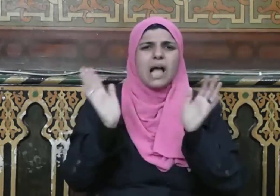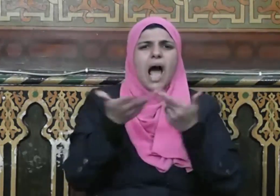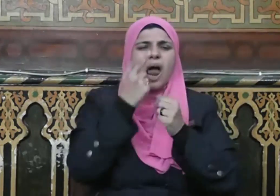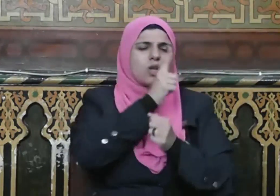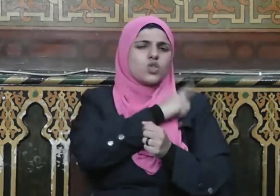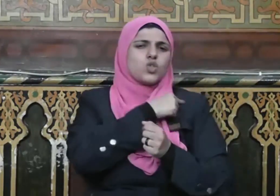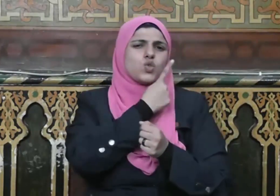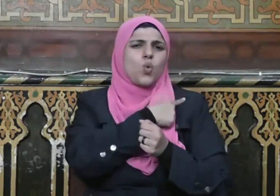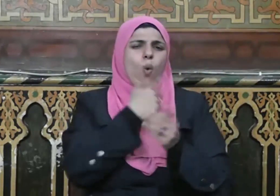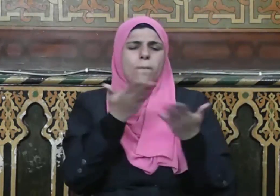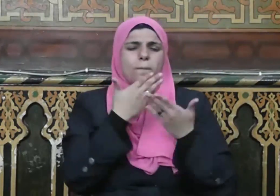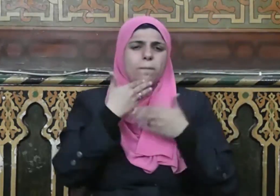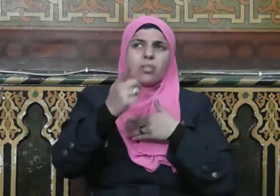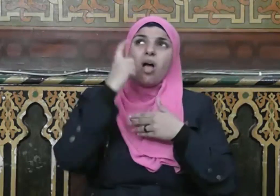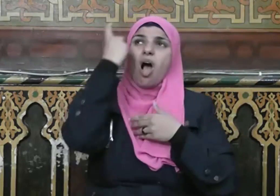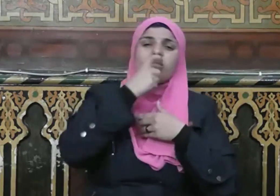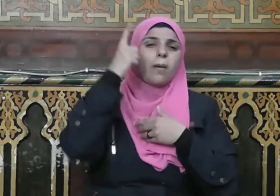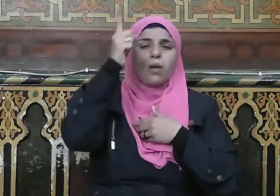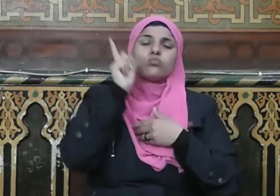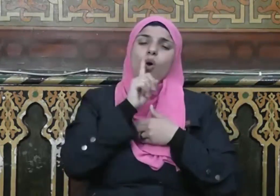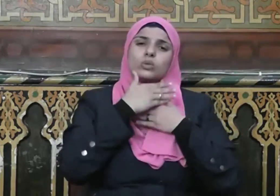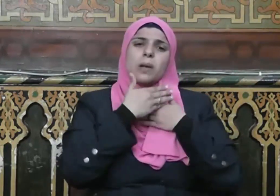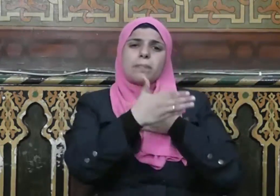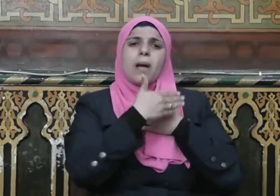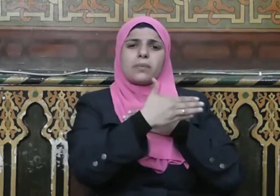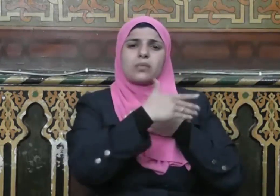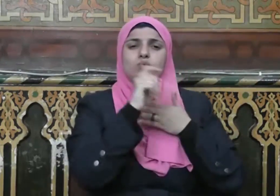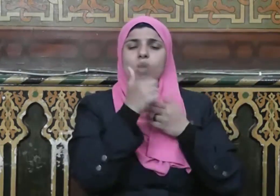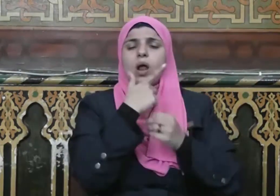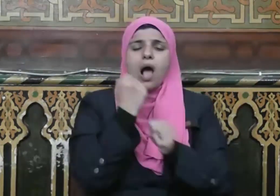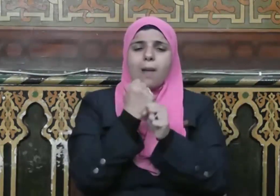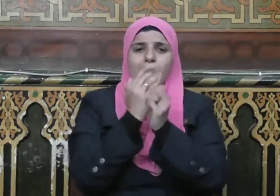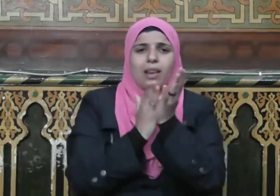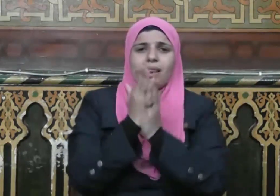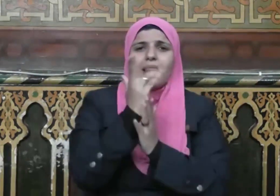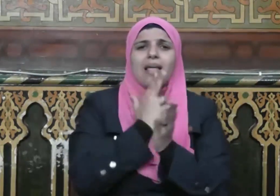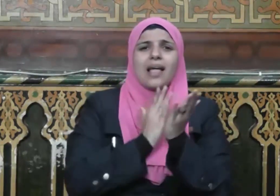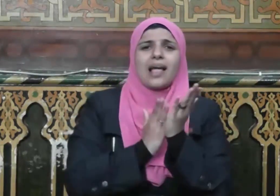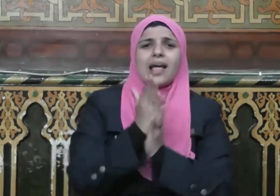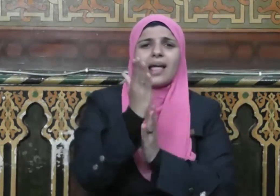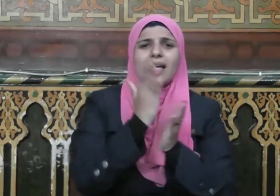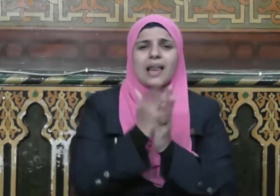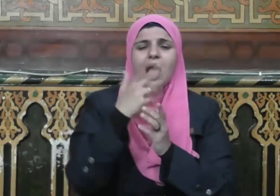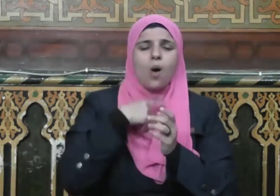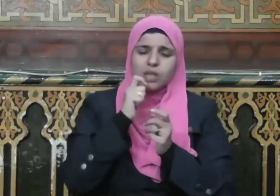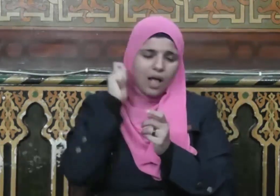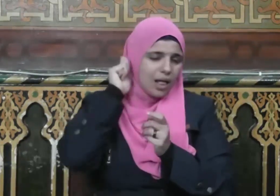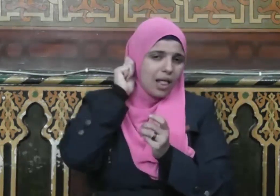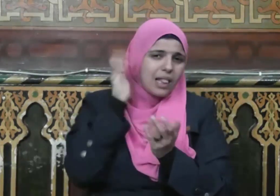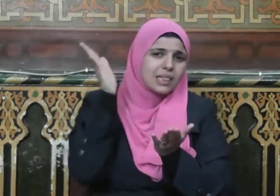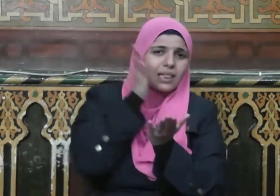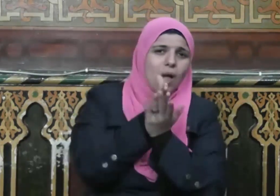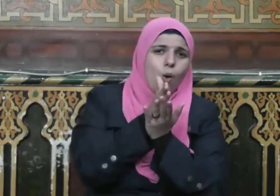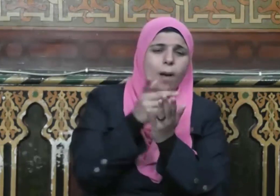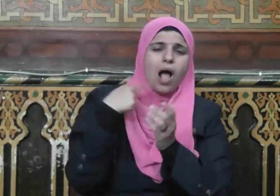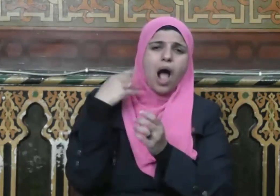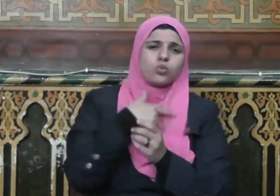سبحانه وتعالى ويوسر له سبل التوبة من الذنوب والمعاصي